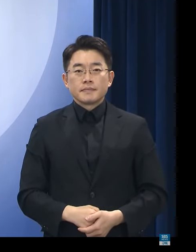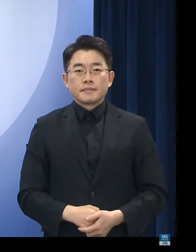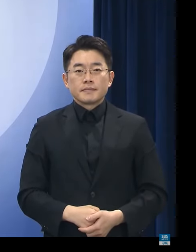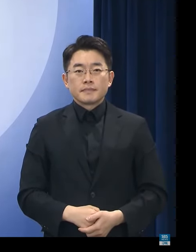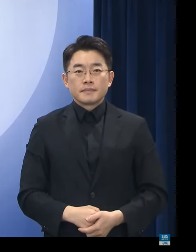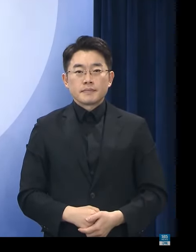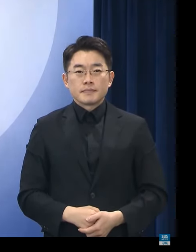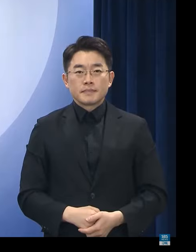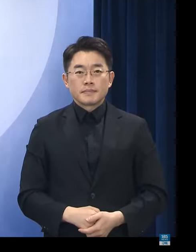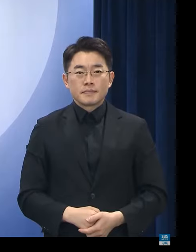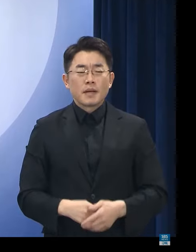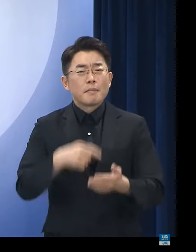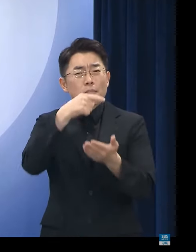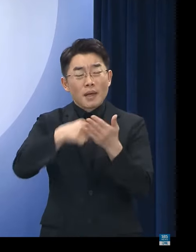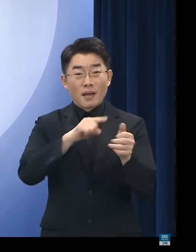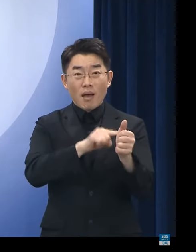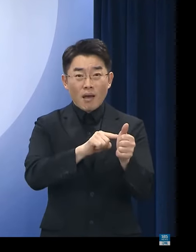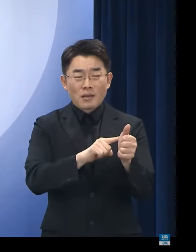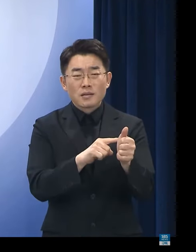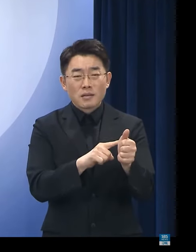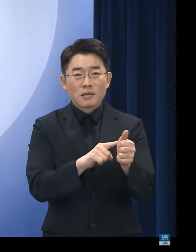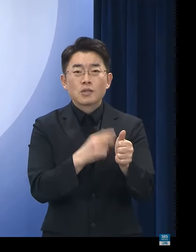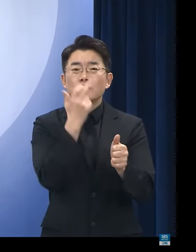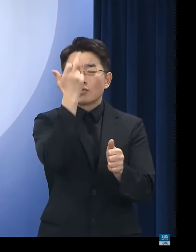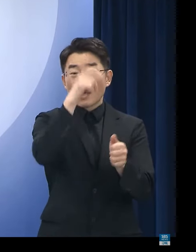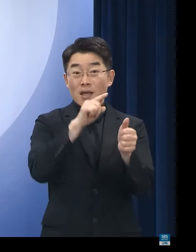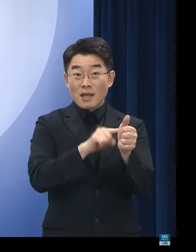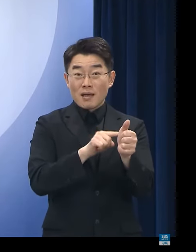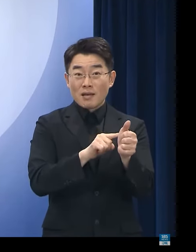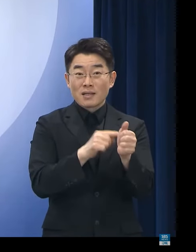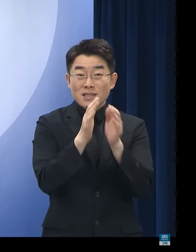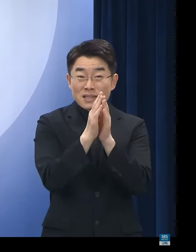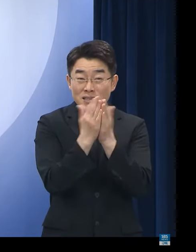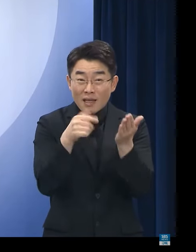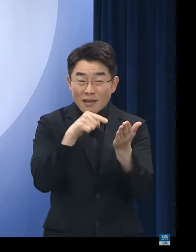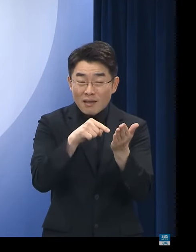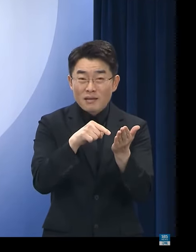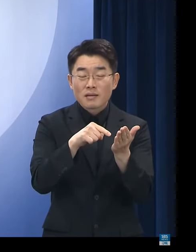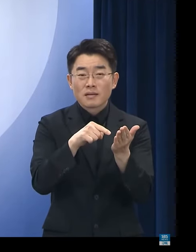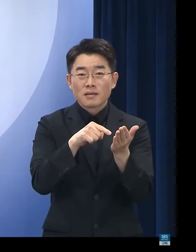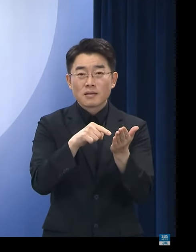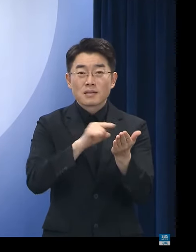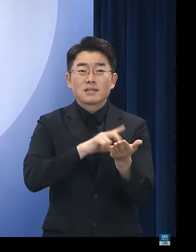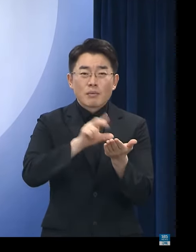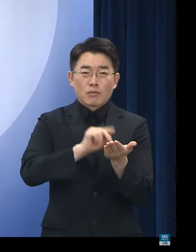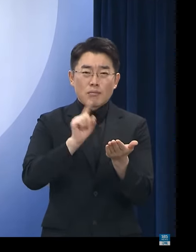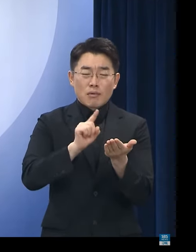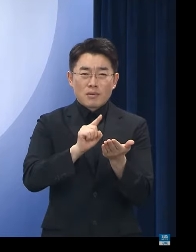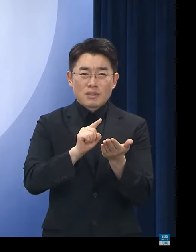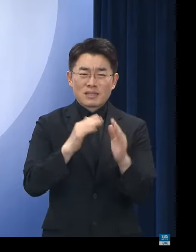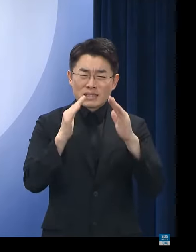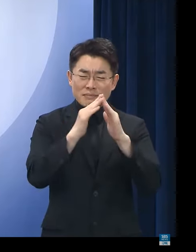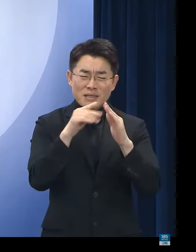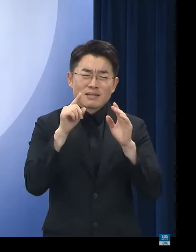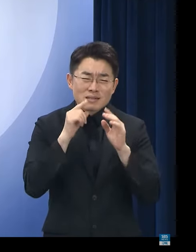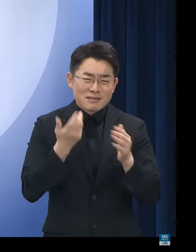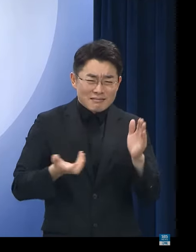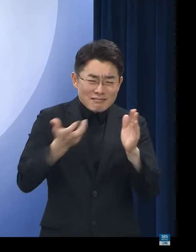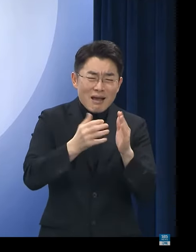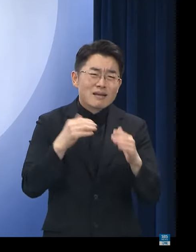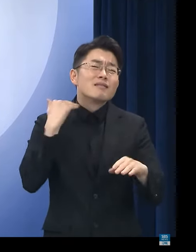전세사기 피해자 최지수 씨가 쓰신 전세지옥이라는 책에서